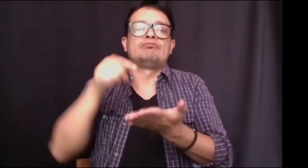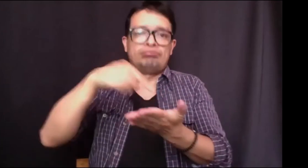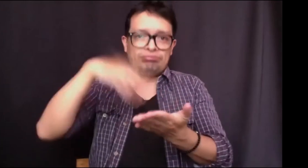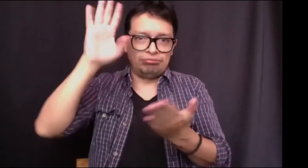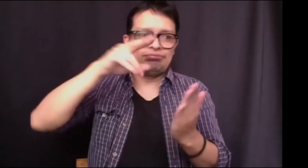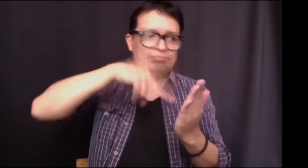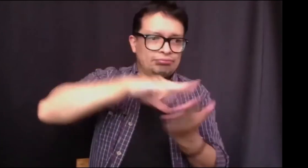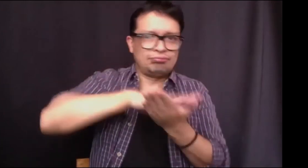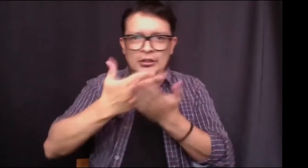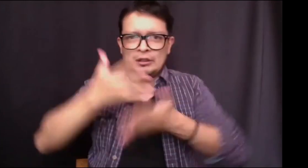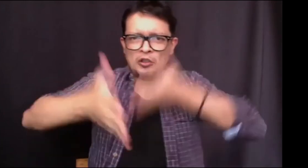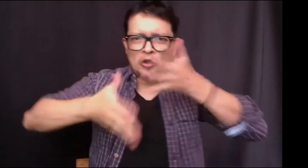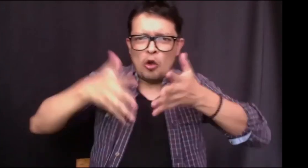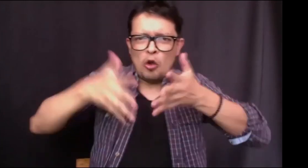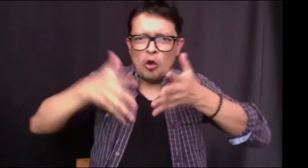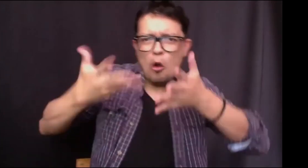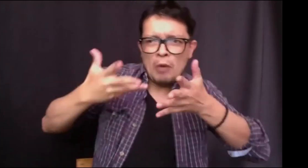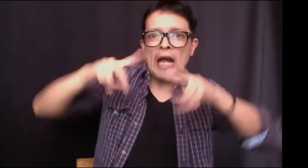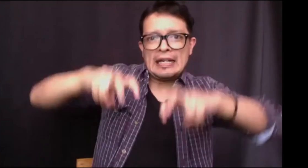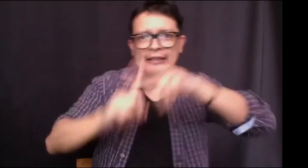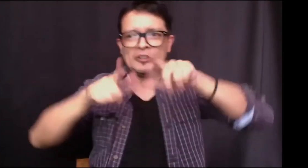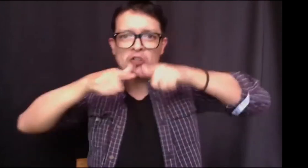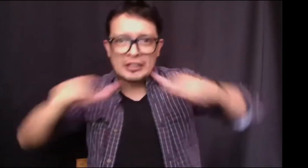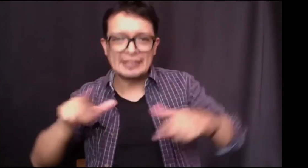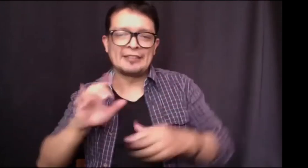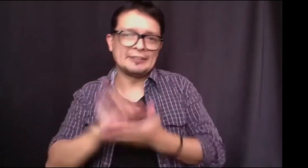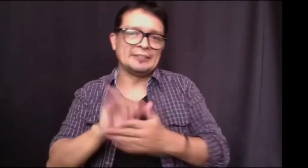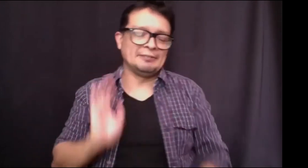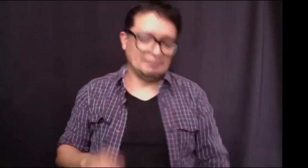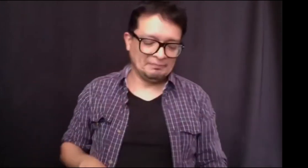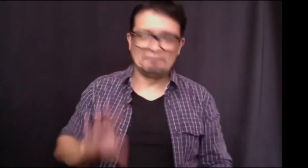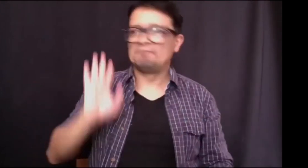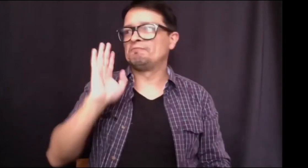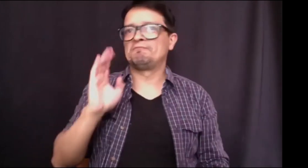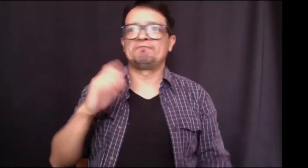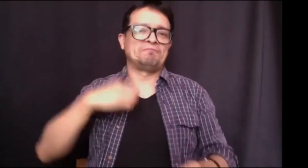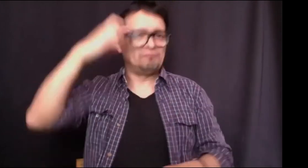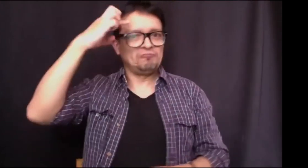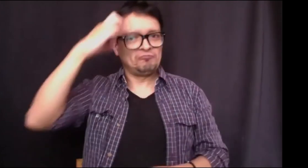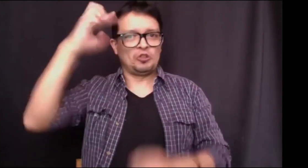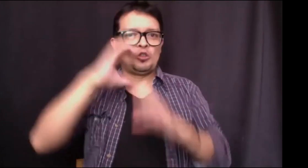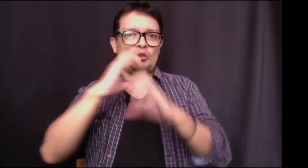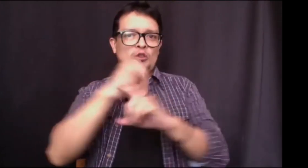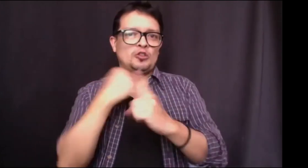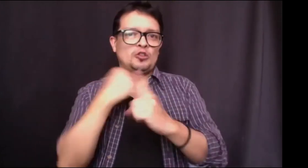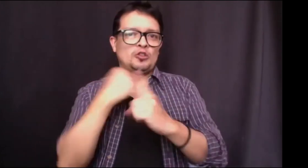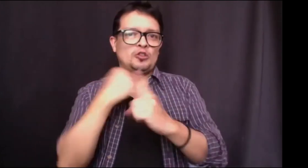traducción, también, en cómo poder pasar de una lengua a otra, en fin,